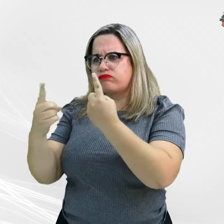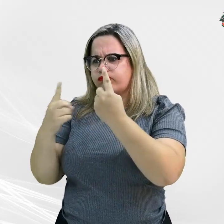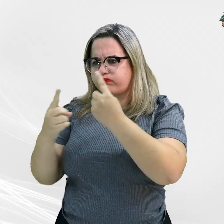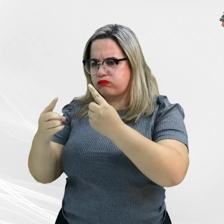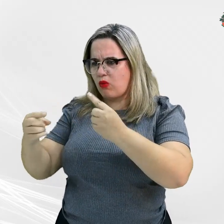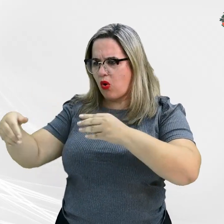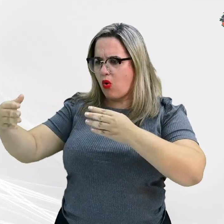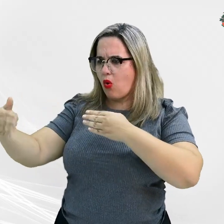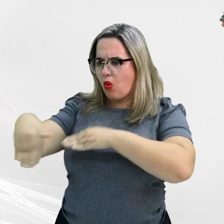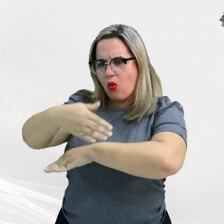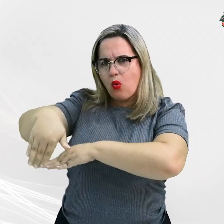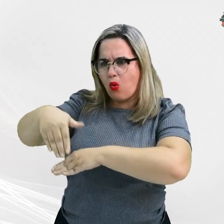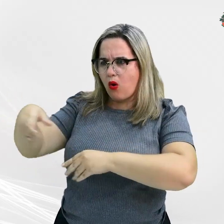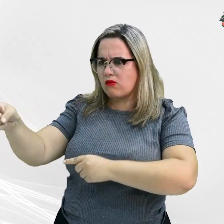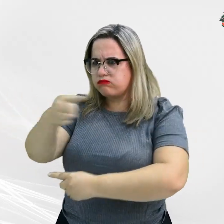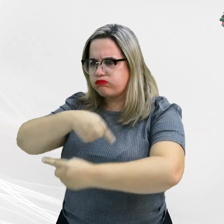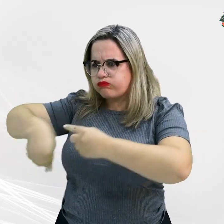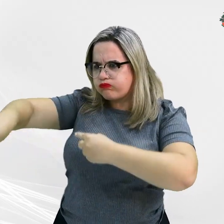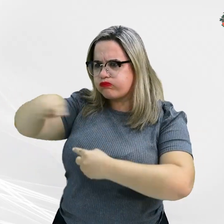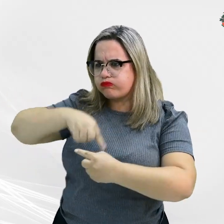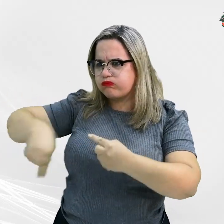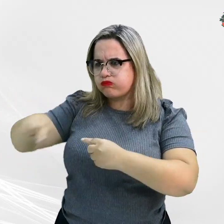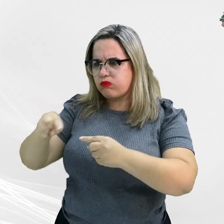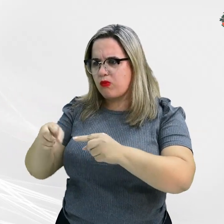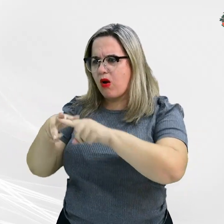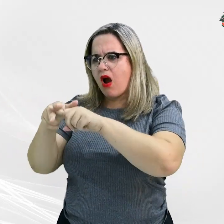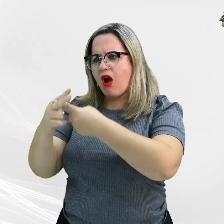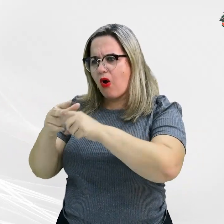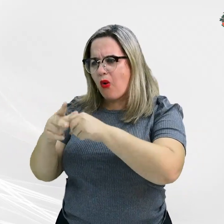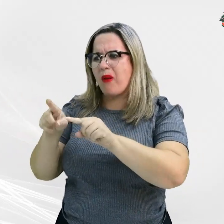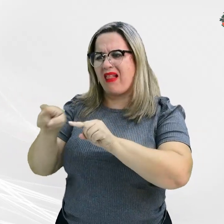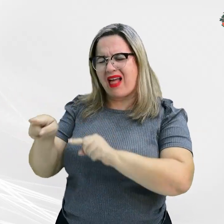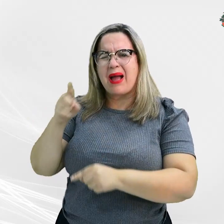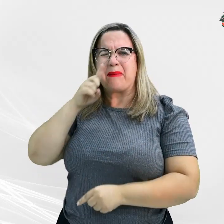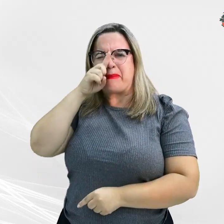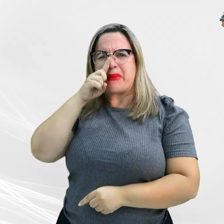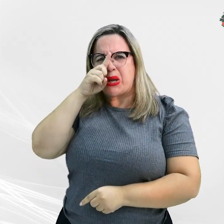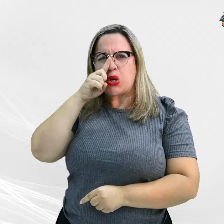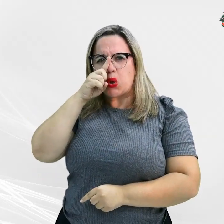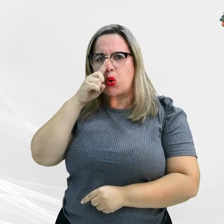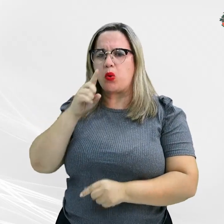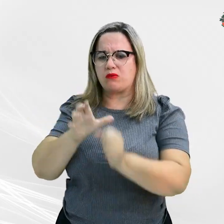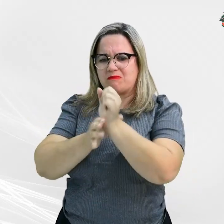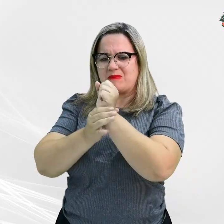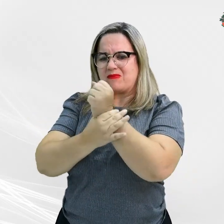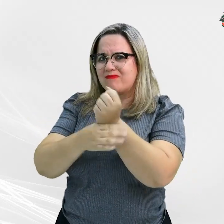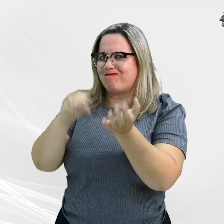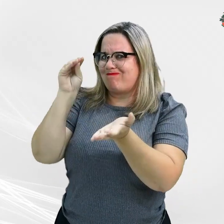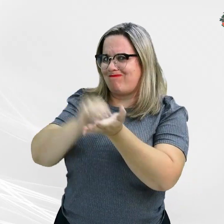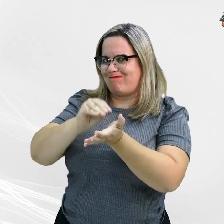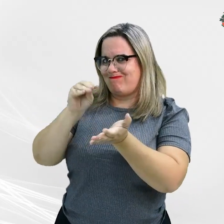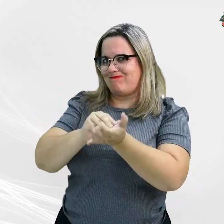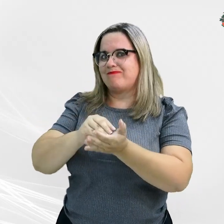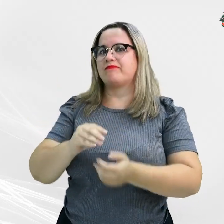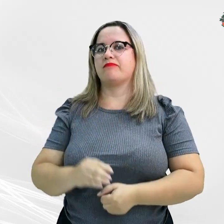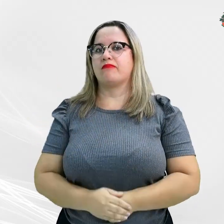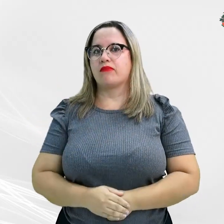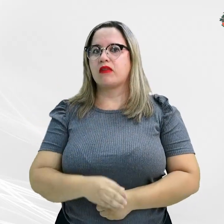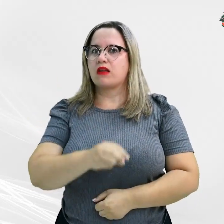CIB, já existente no quilômetro 93, oferece riscos à segurança viária. O Ministério Público de Mato Grosso requereu